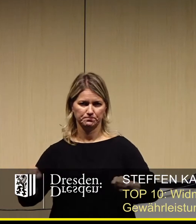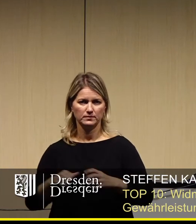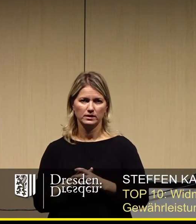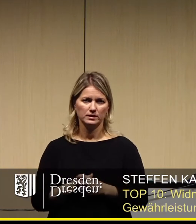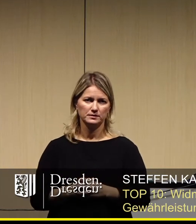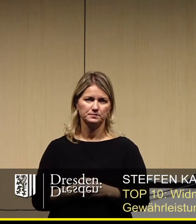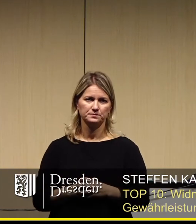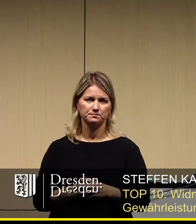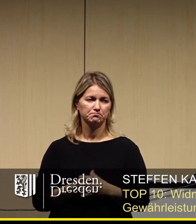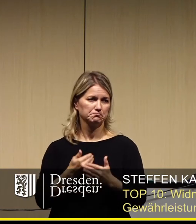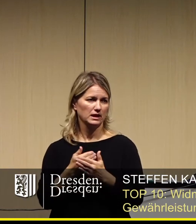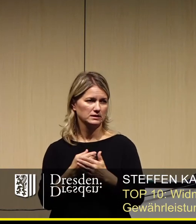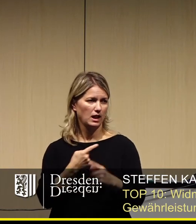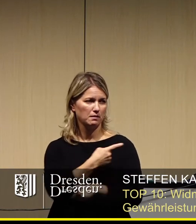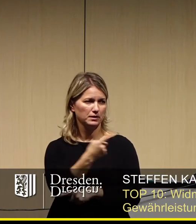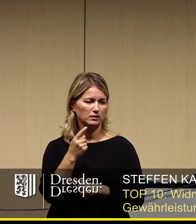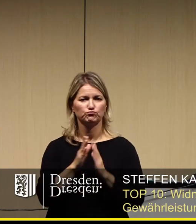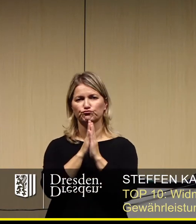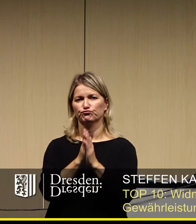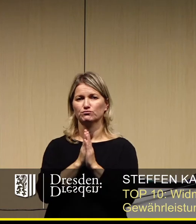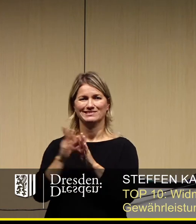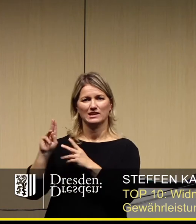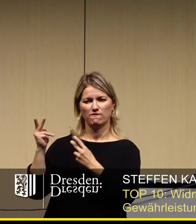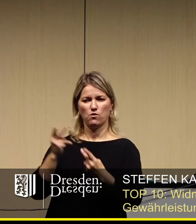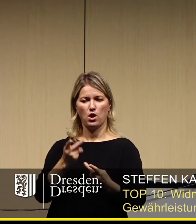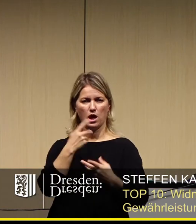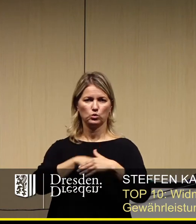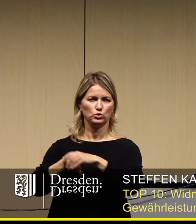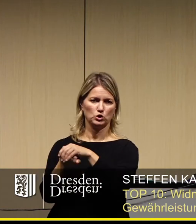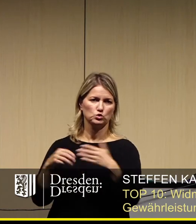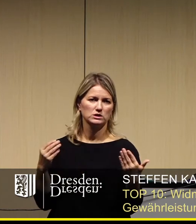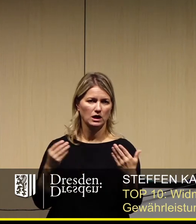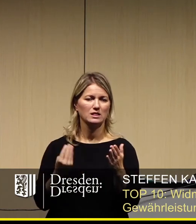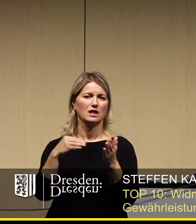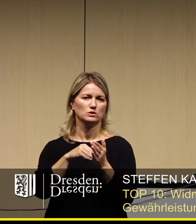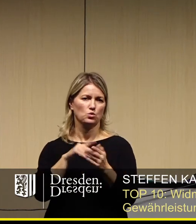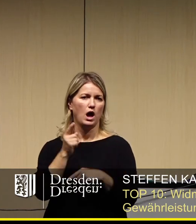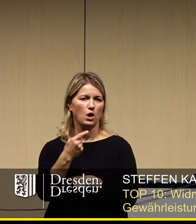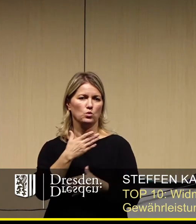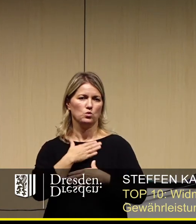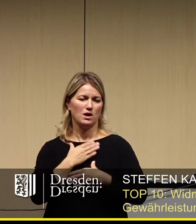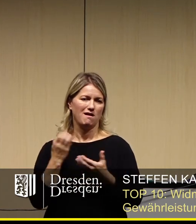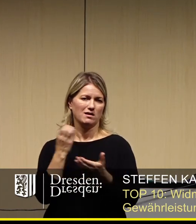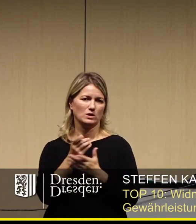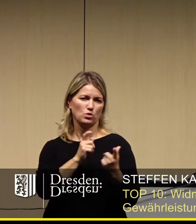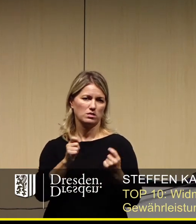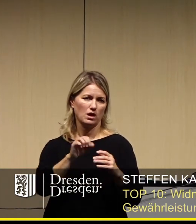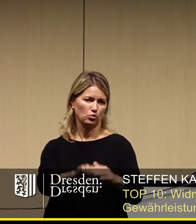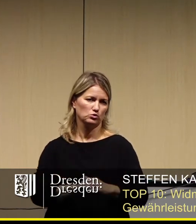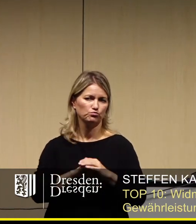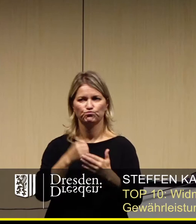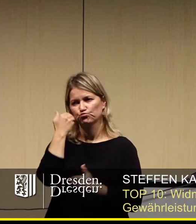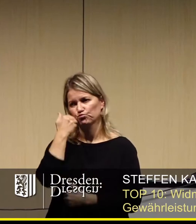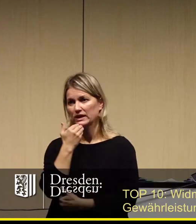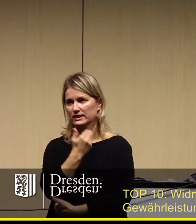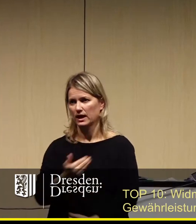Sinne bitte ich Sie um die Unterstützung dieser Vorlage und gleichzeitig auch um die Unterstützung unseres Ergänzungsantrags. Vielen Dank.